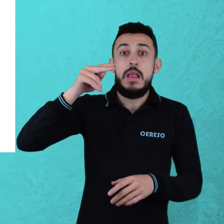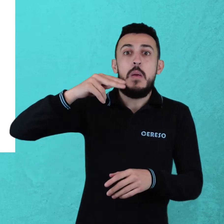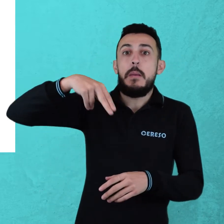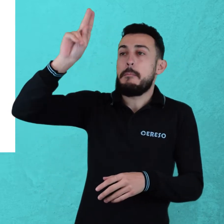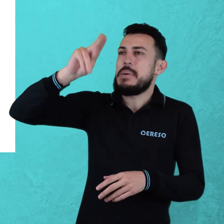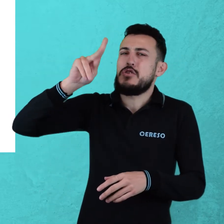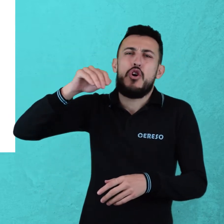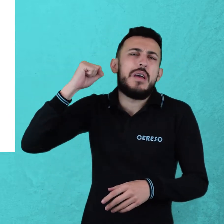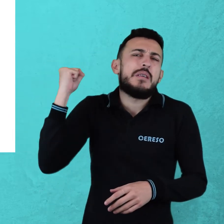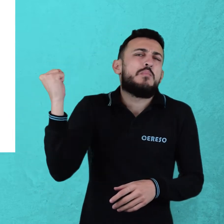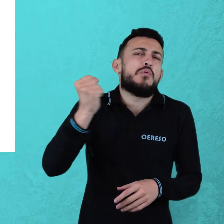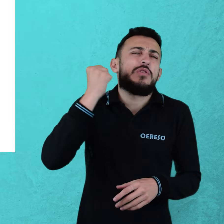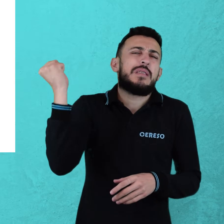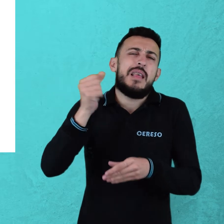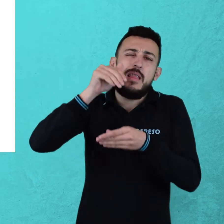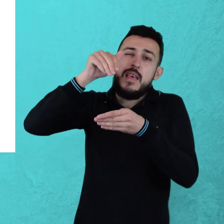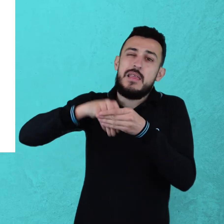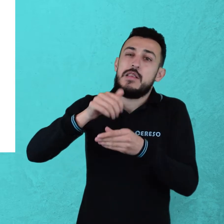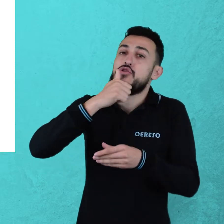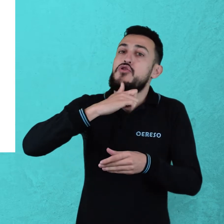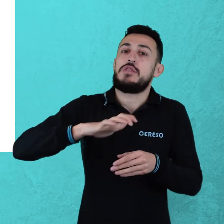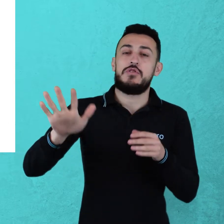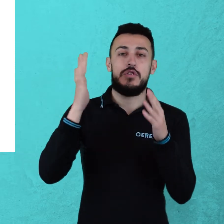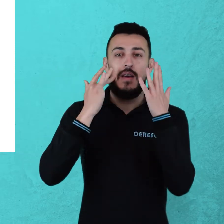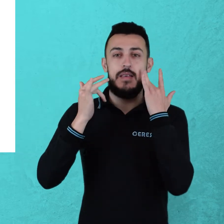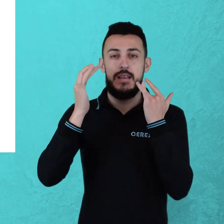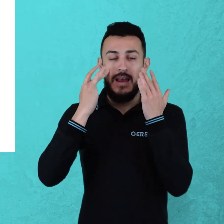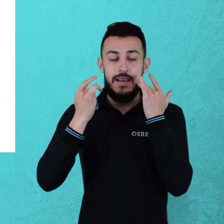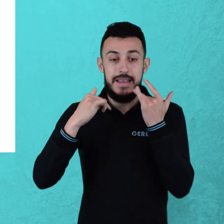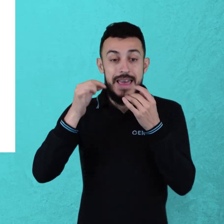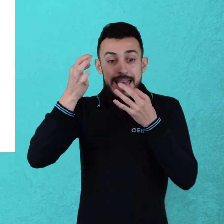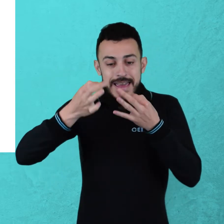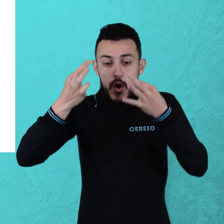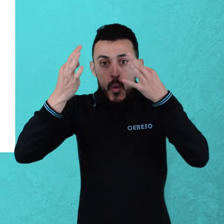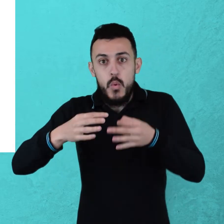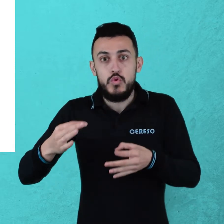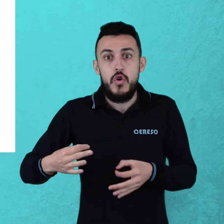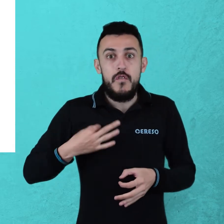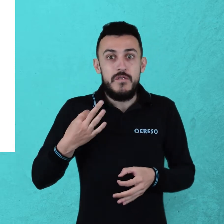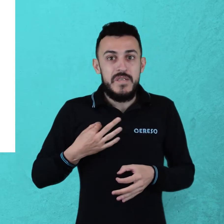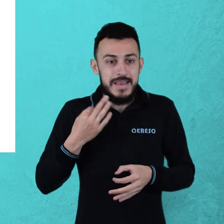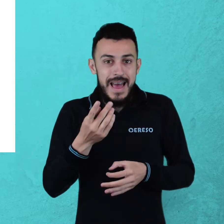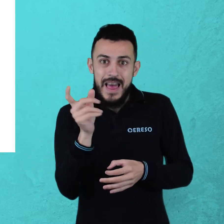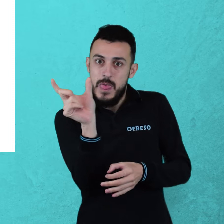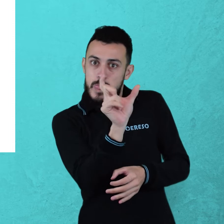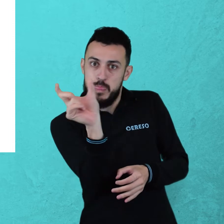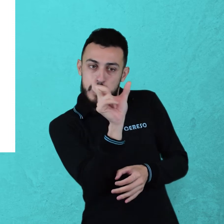pintor fundamental en la historia del arte. Vivió entre dos siglos